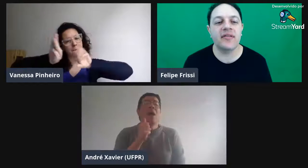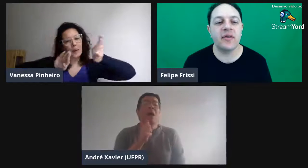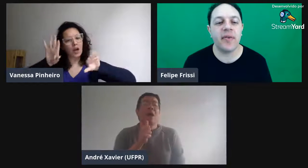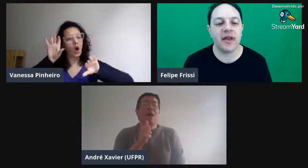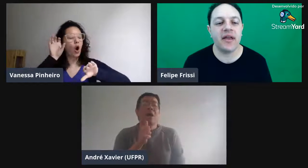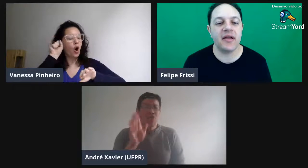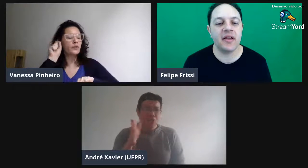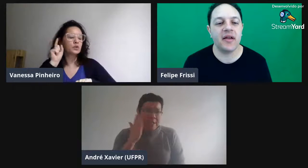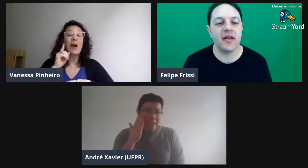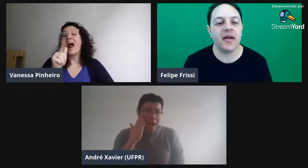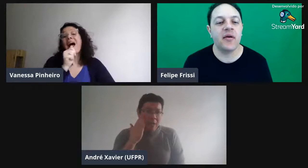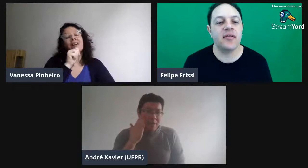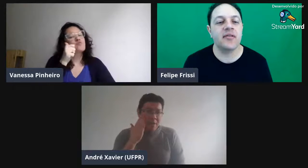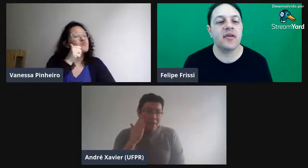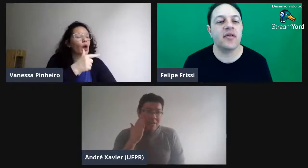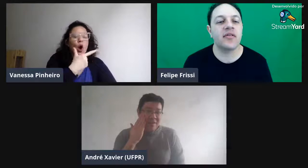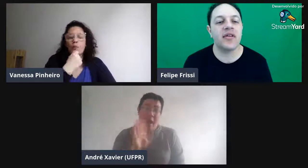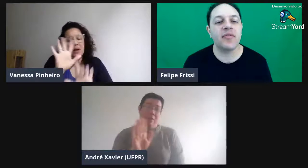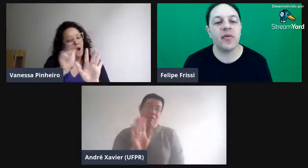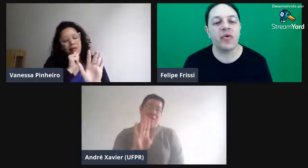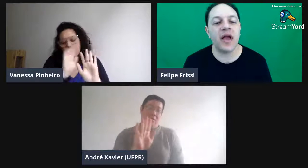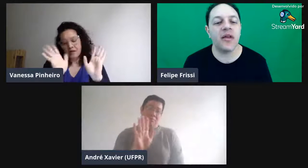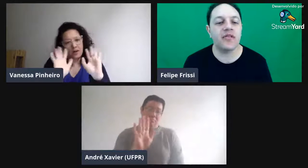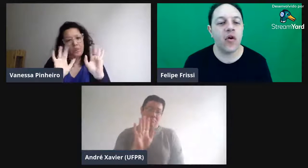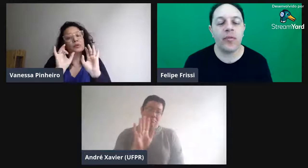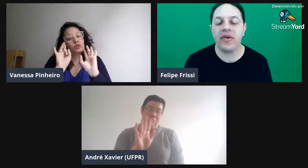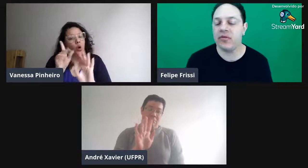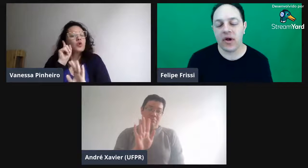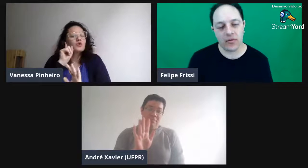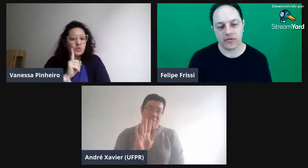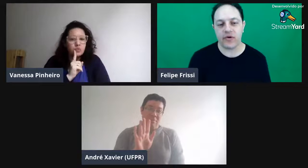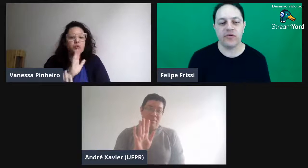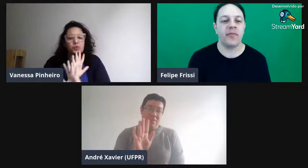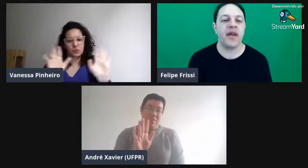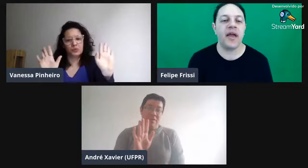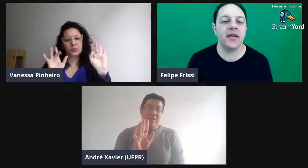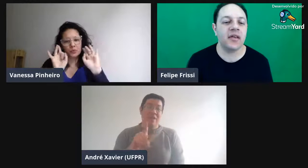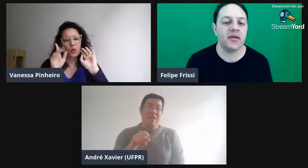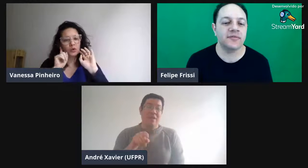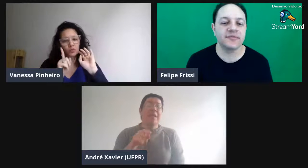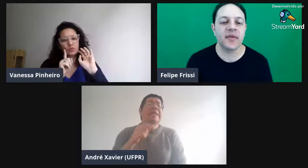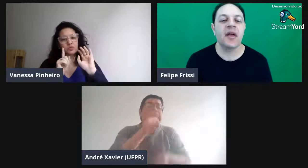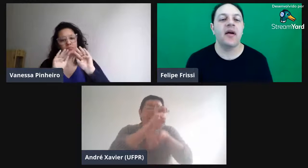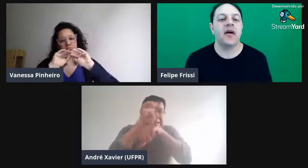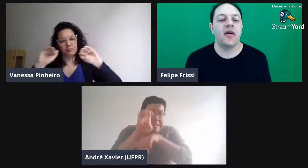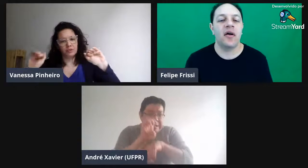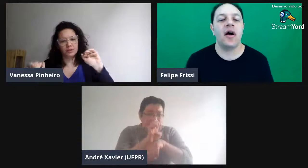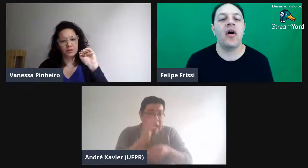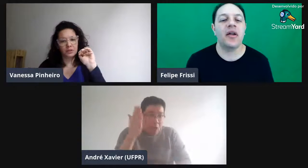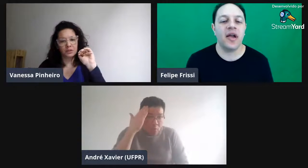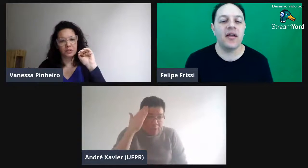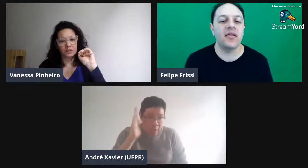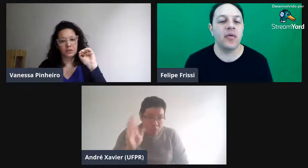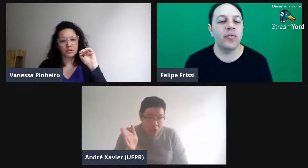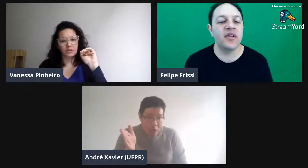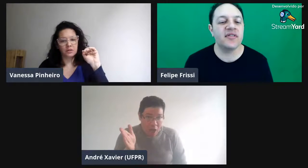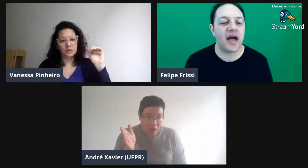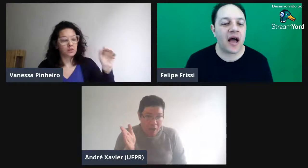separei. Então, você sabe se é mulher, se é homem? Isso não. Isso eu não separei ainda, não. Ok, então, por estado,